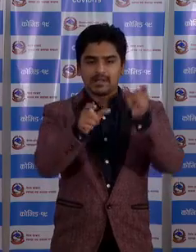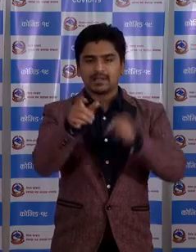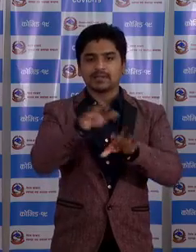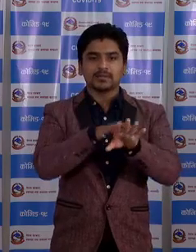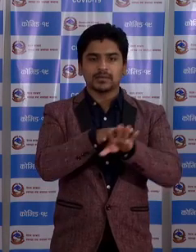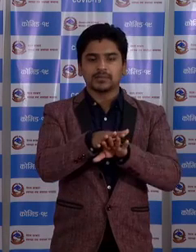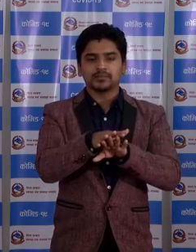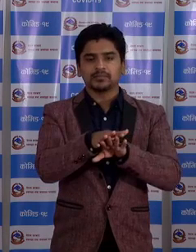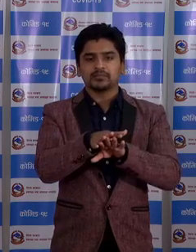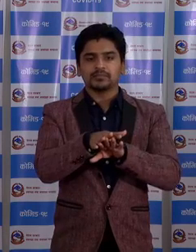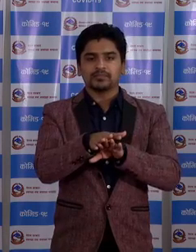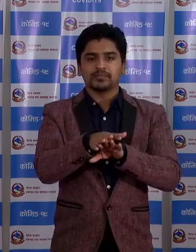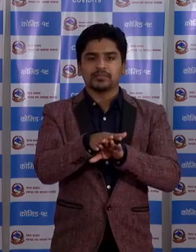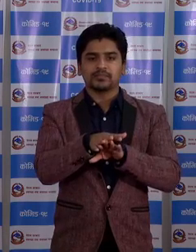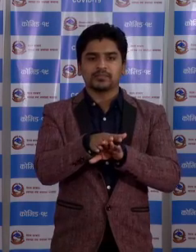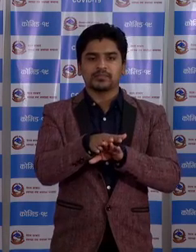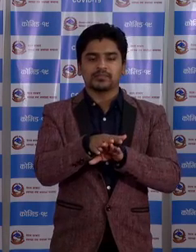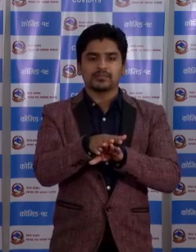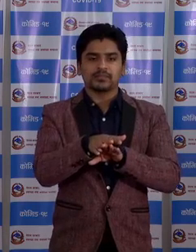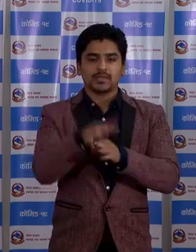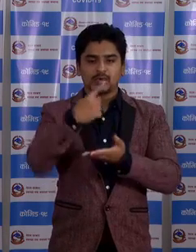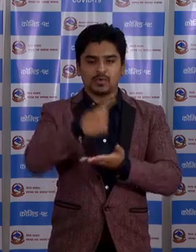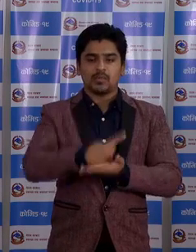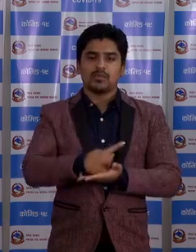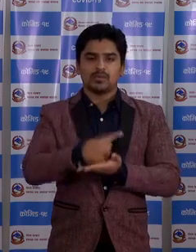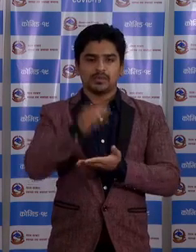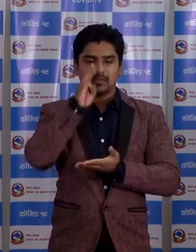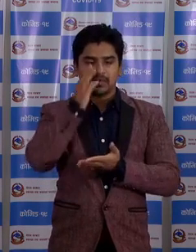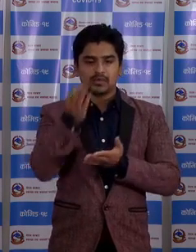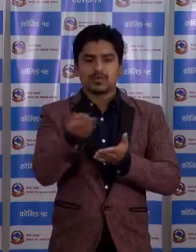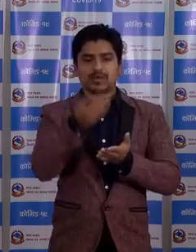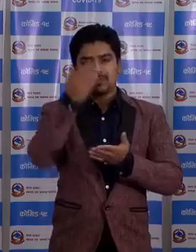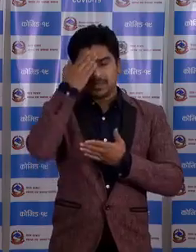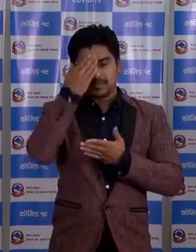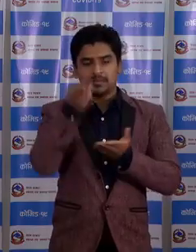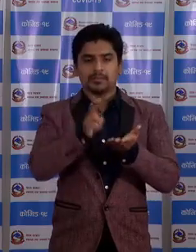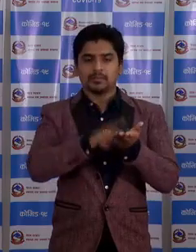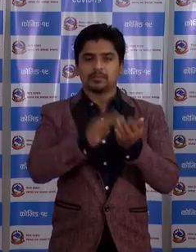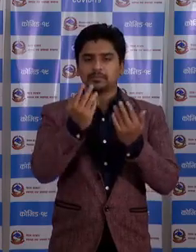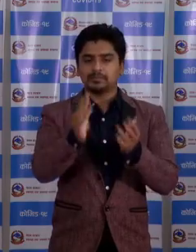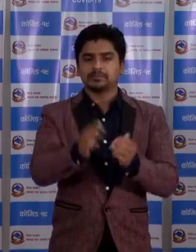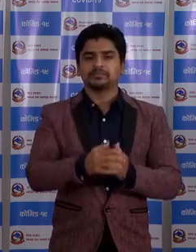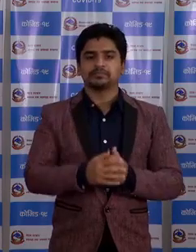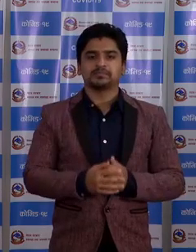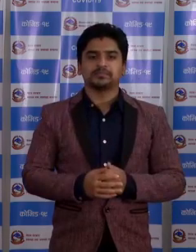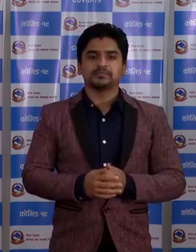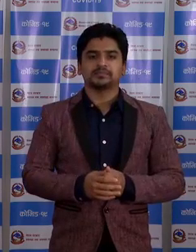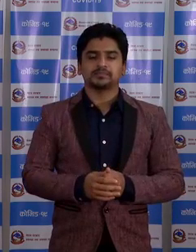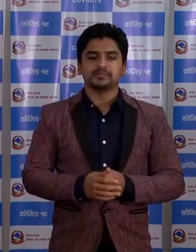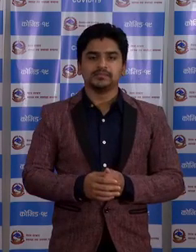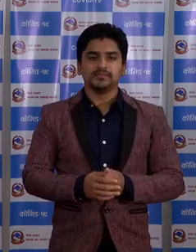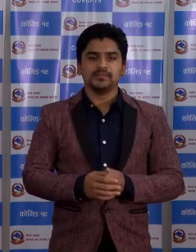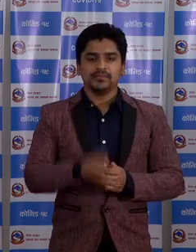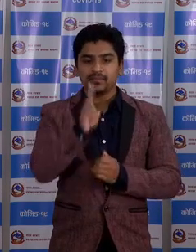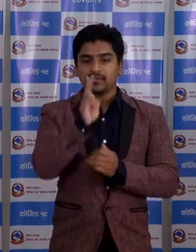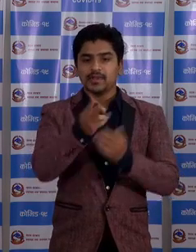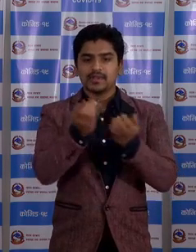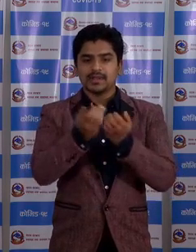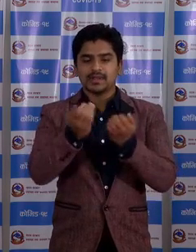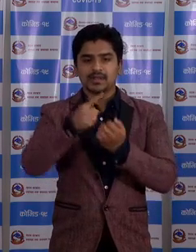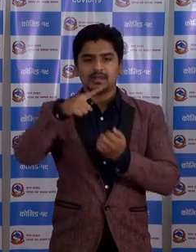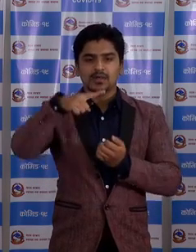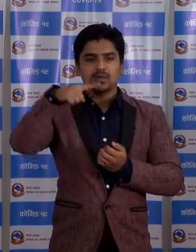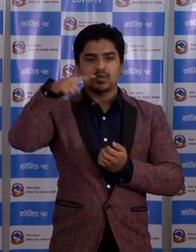कपिल वस्तुमा नया संक्रमित हरू को संख्या छौ तेसे गरी